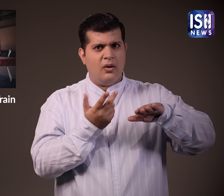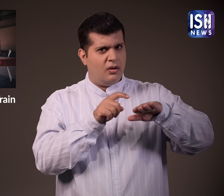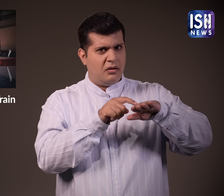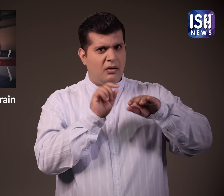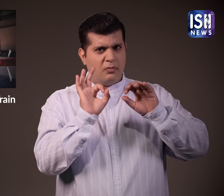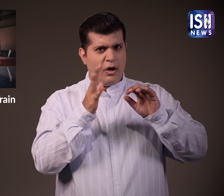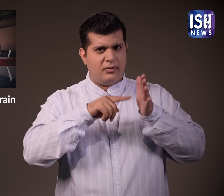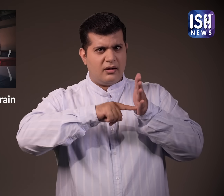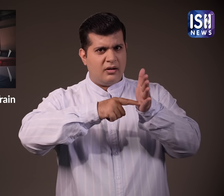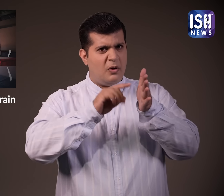उठाए